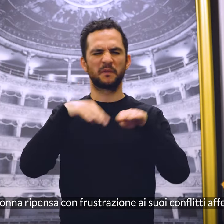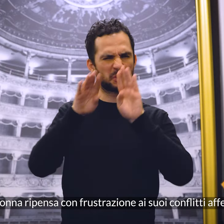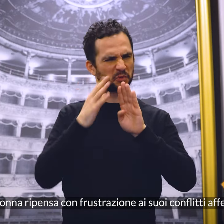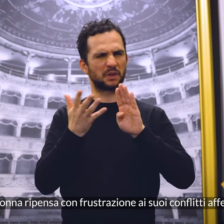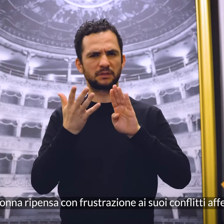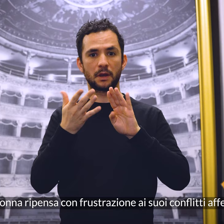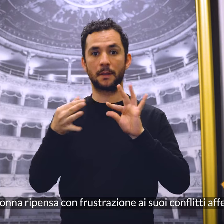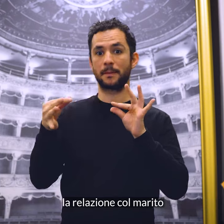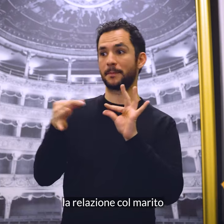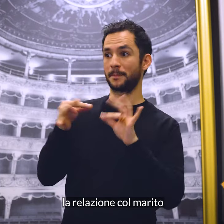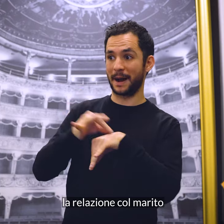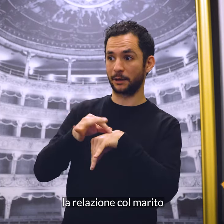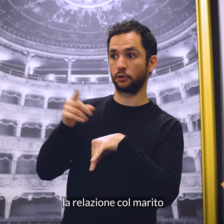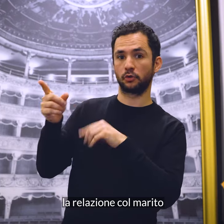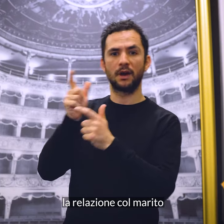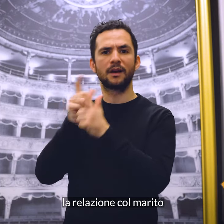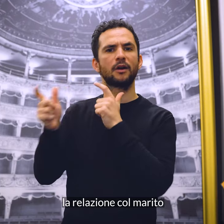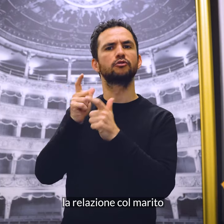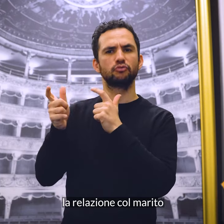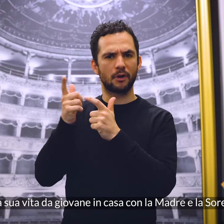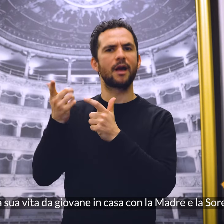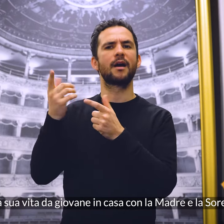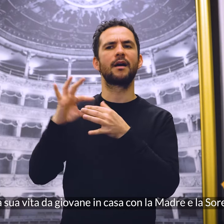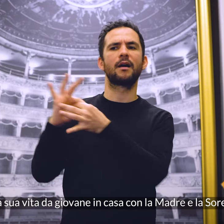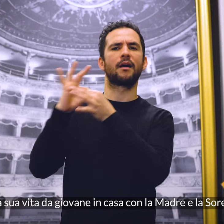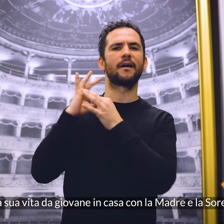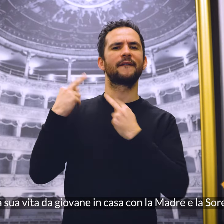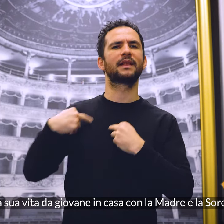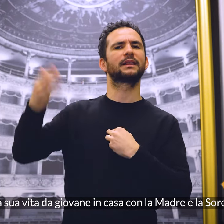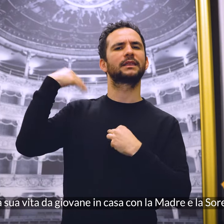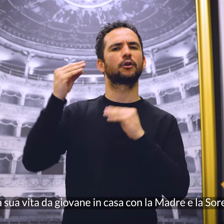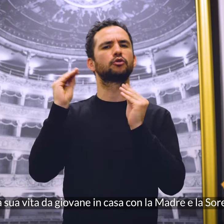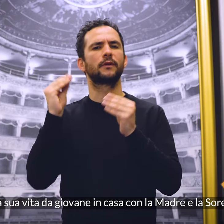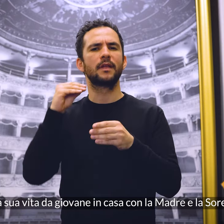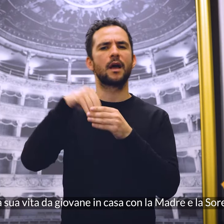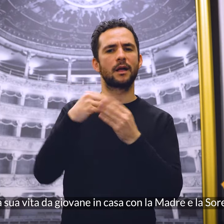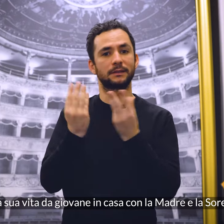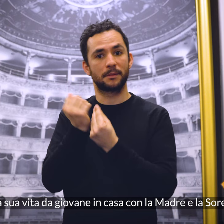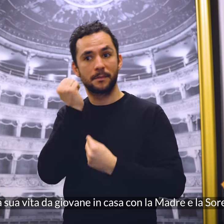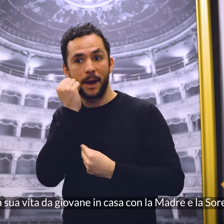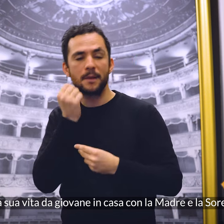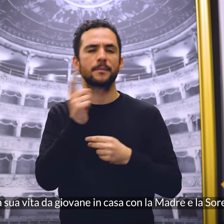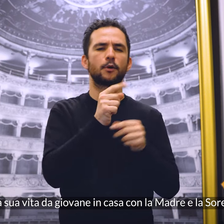affettivi, la relazione col marito e la sua vita da giovane in casa con la madre e la sorella.